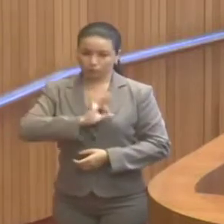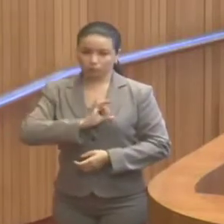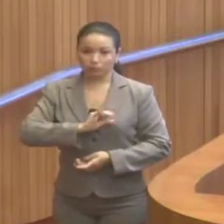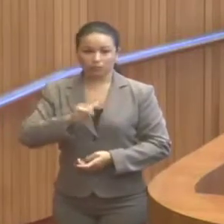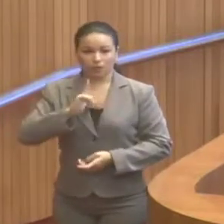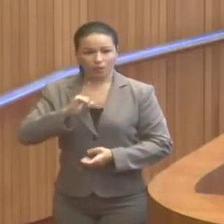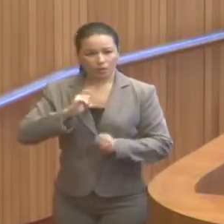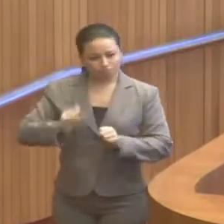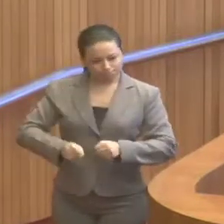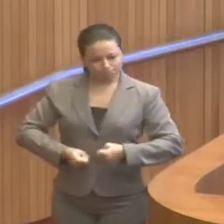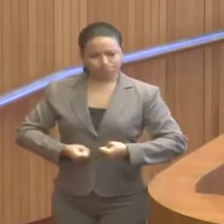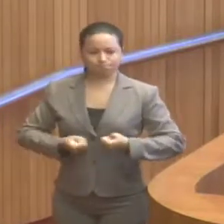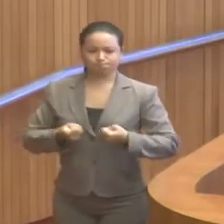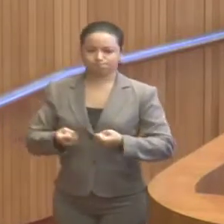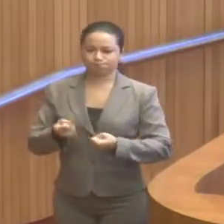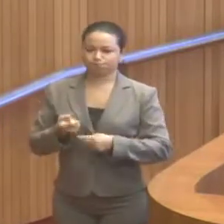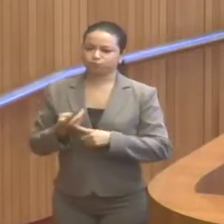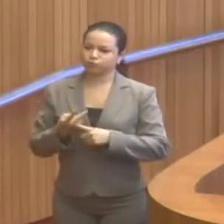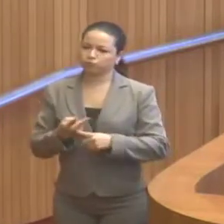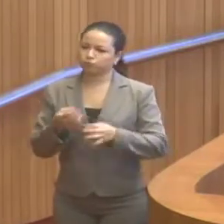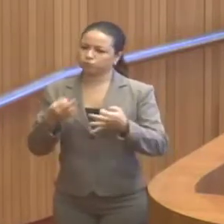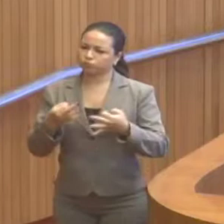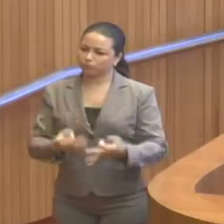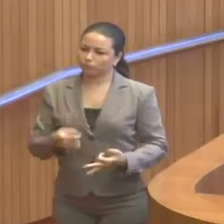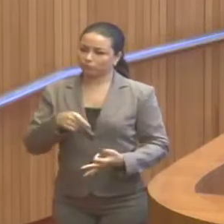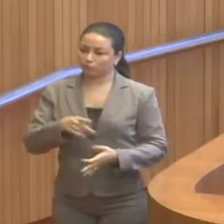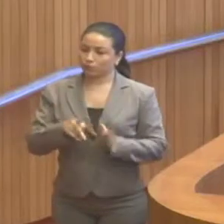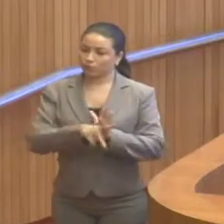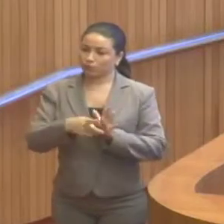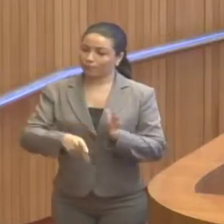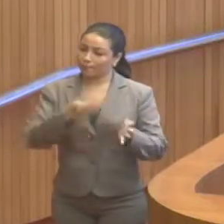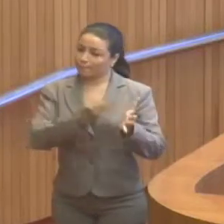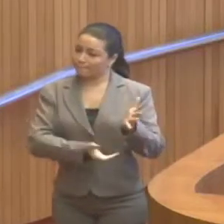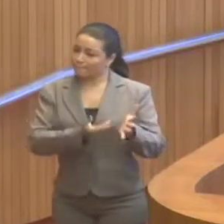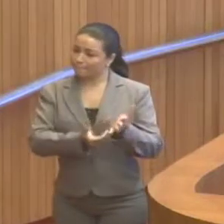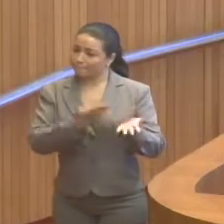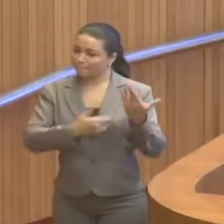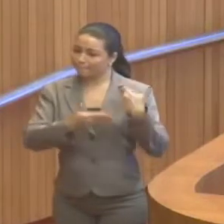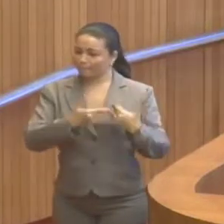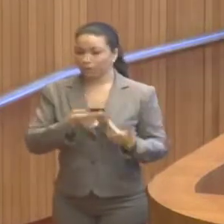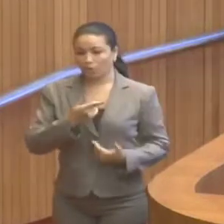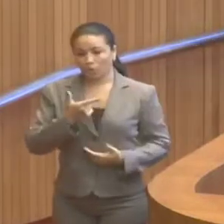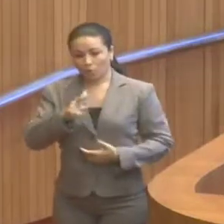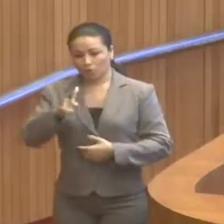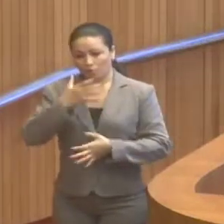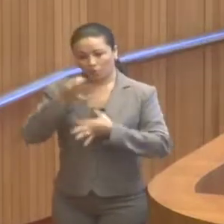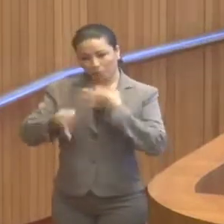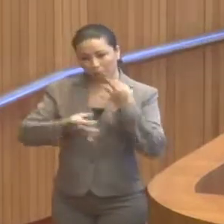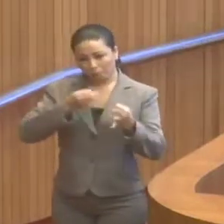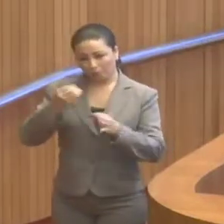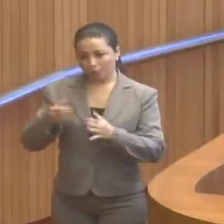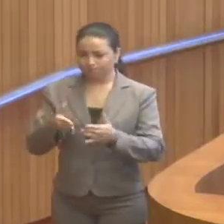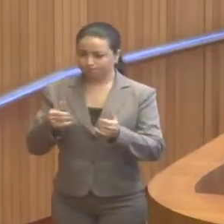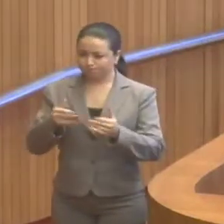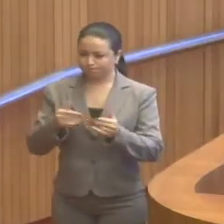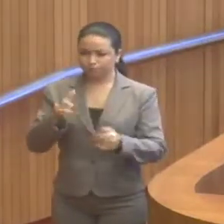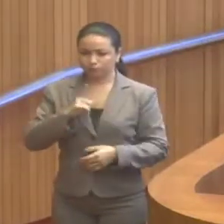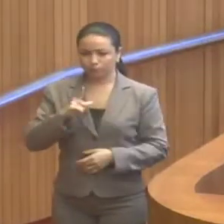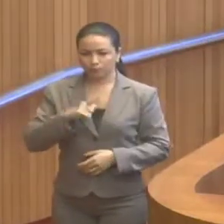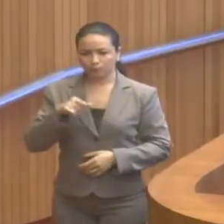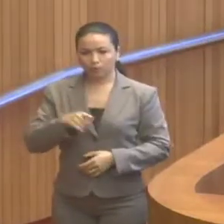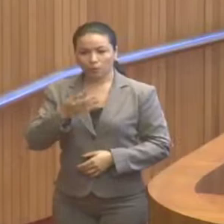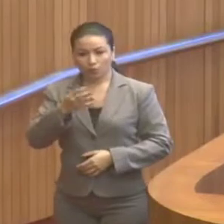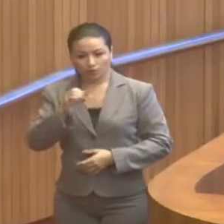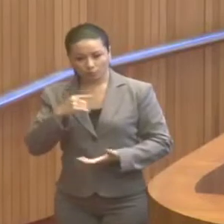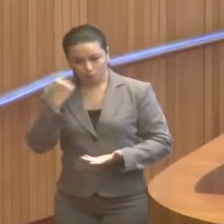um fortalecimento resgatado dessas suas perdas com as demais reivindicações importantíssimas, como a questão das 40